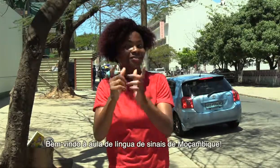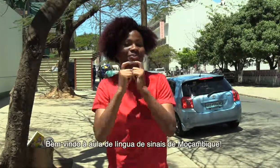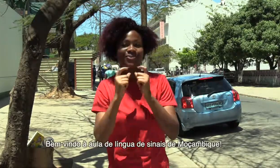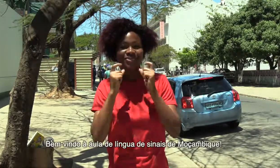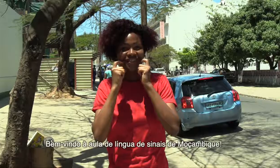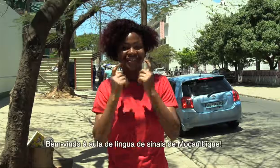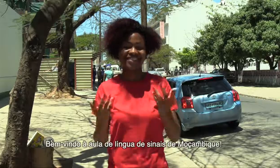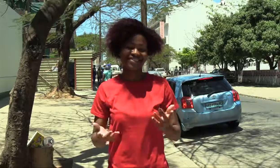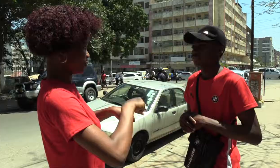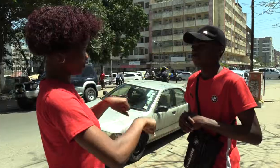Moçambique.